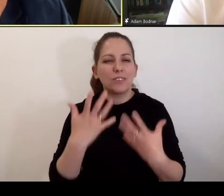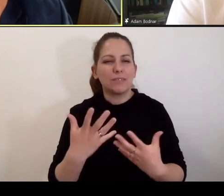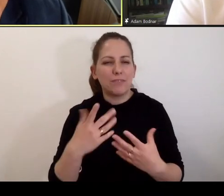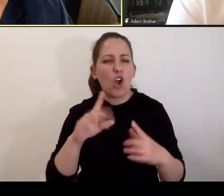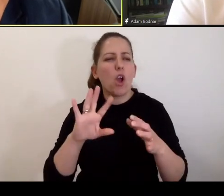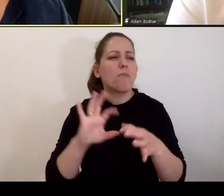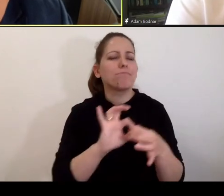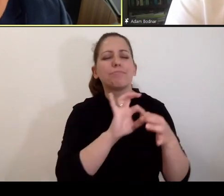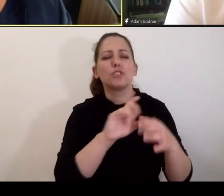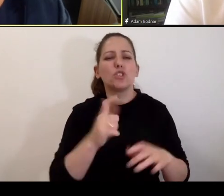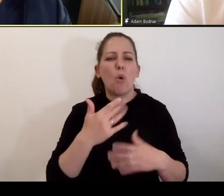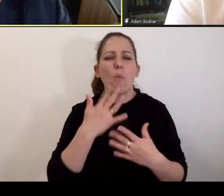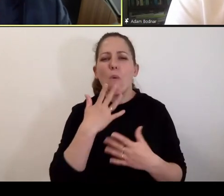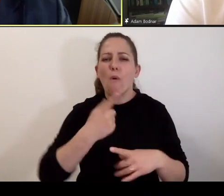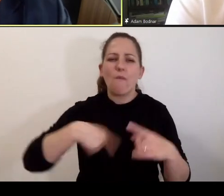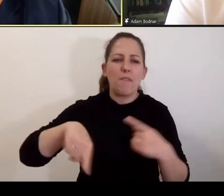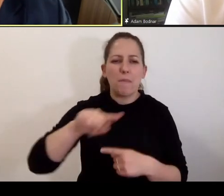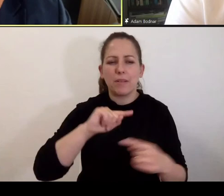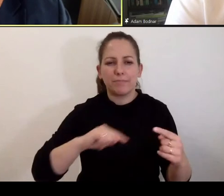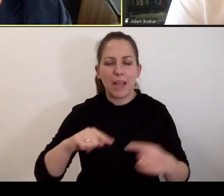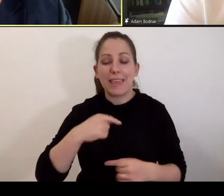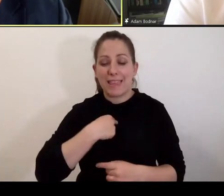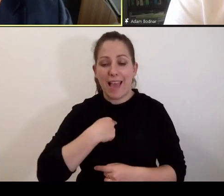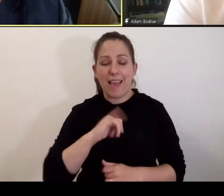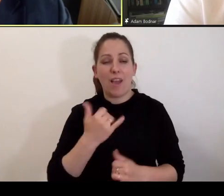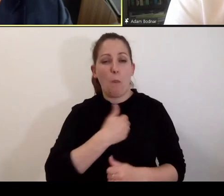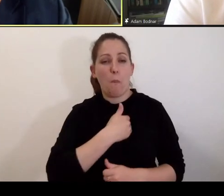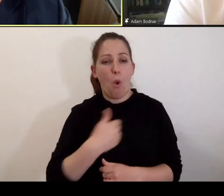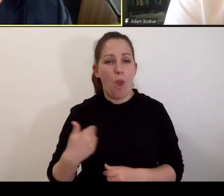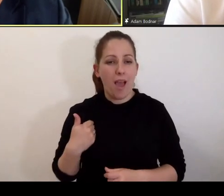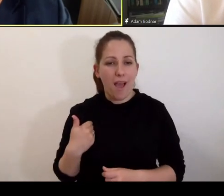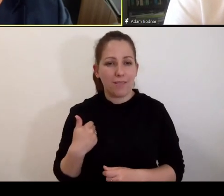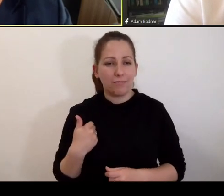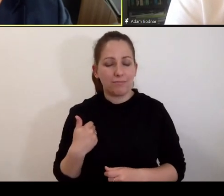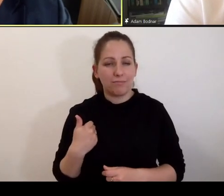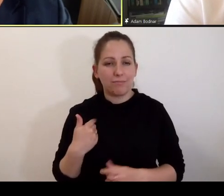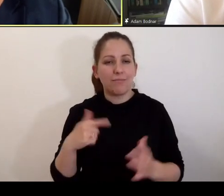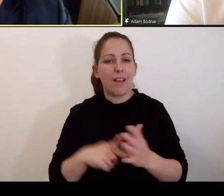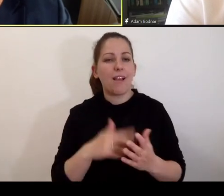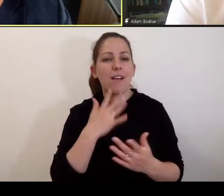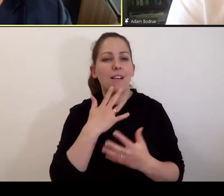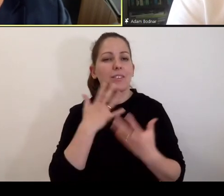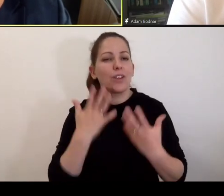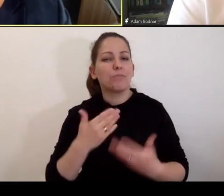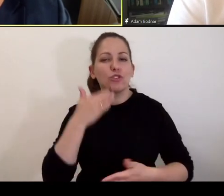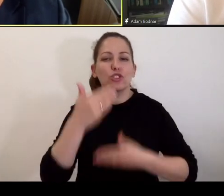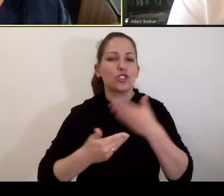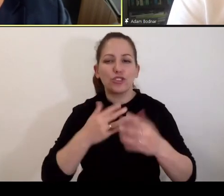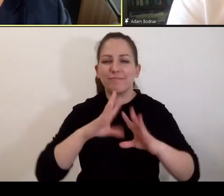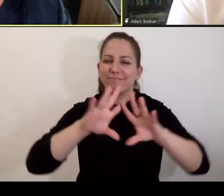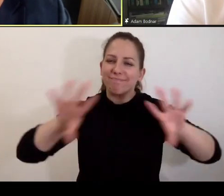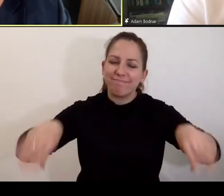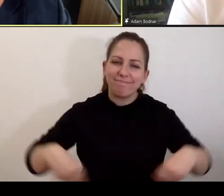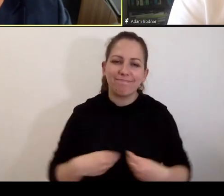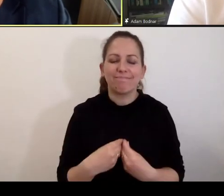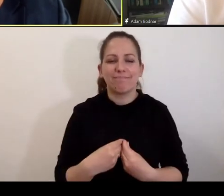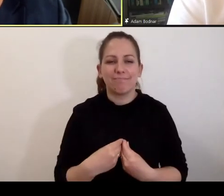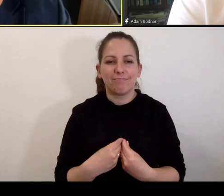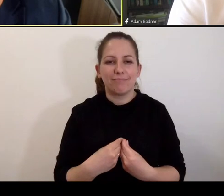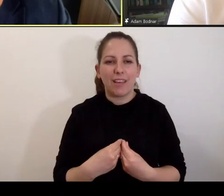kontekście tego, o czym mówimy, jako Polak, to chciałbym życzyć nam wszystkim, żeby